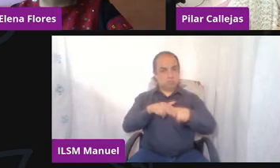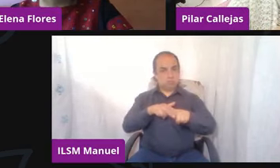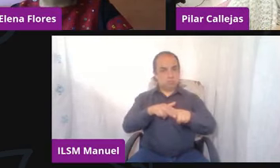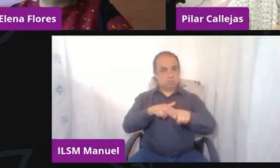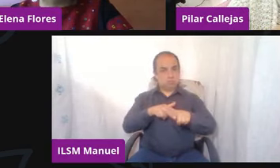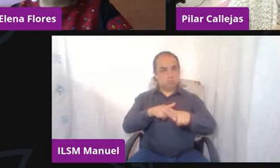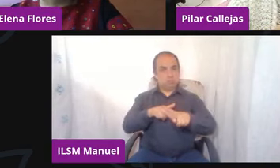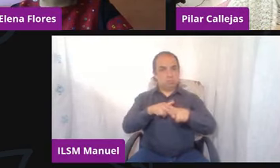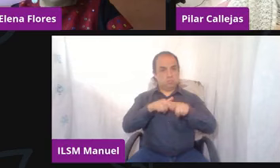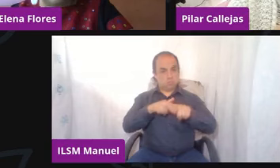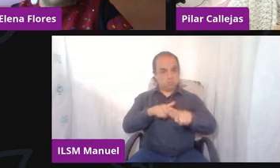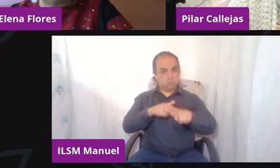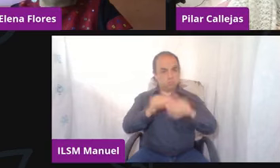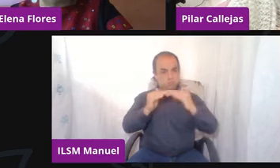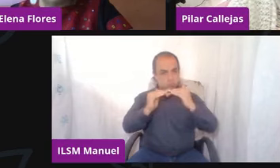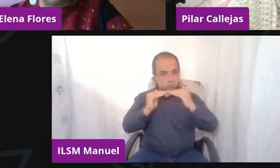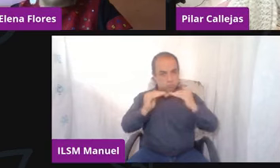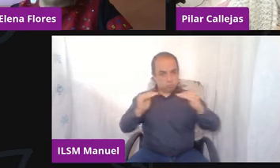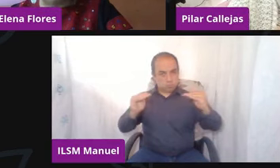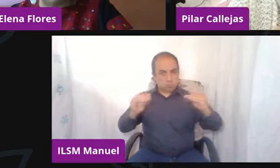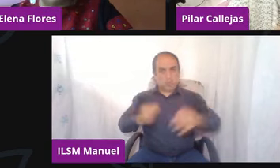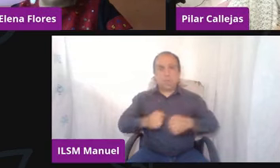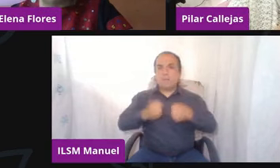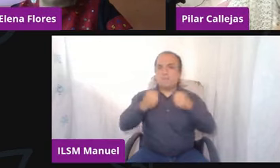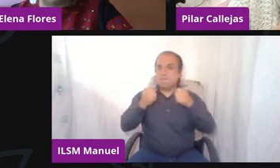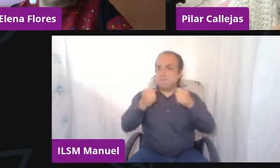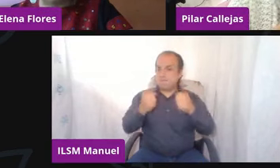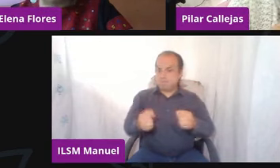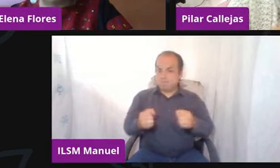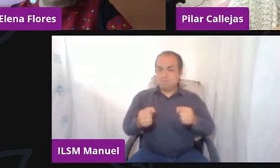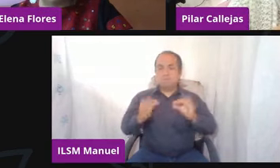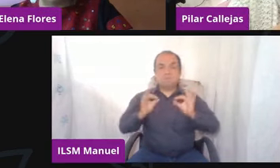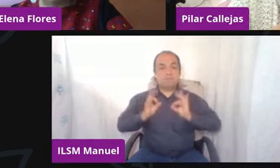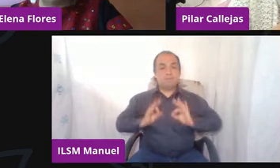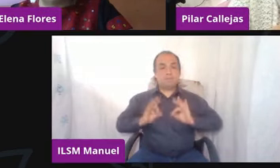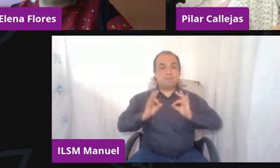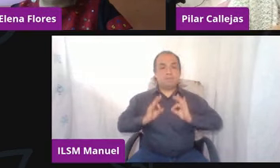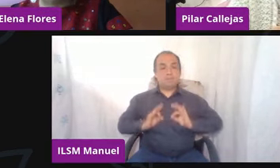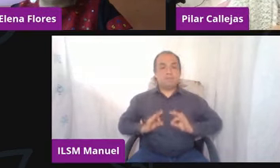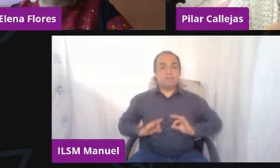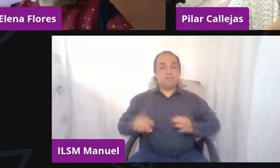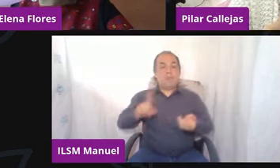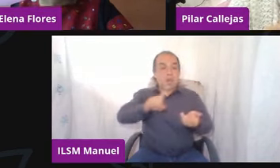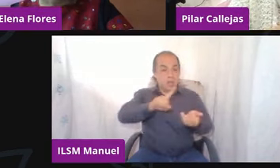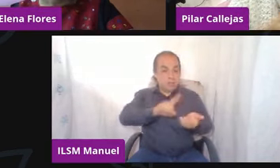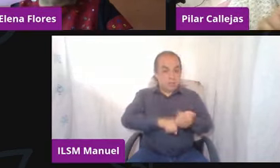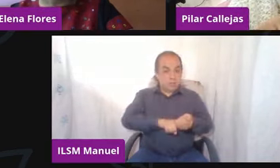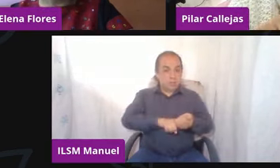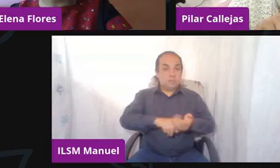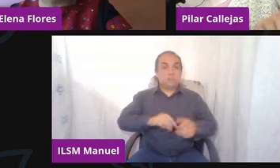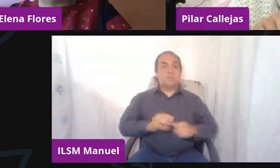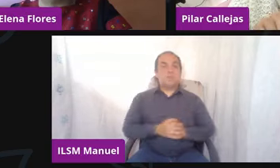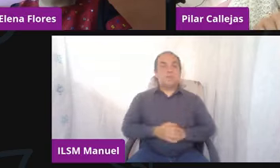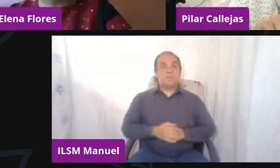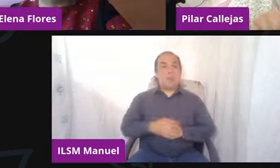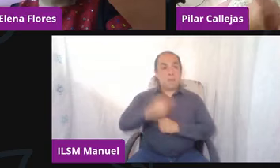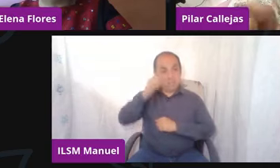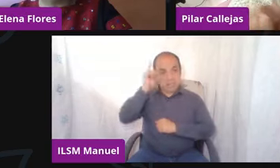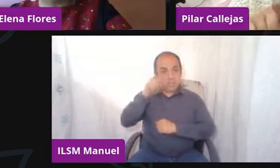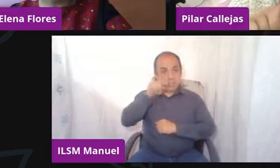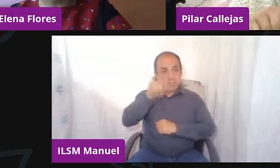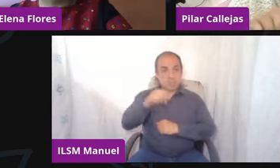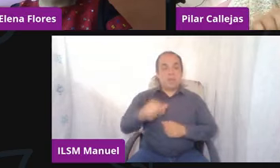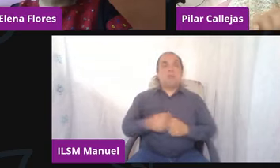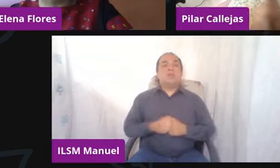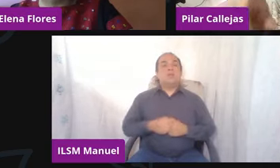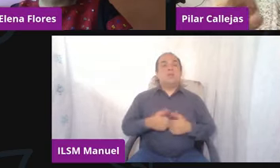constante, segura, ¿no? Tranquila dentro de lo más posible, es más fácil que el chavo o el